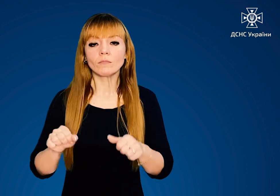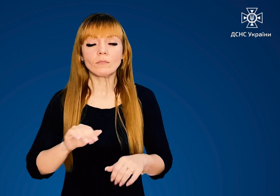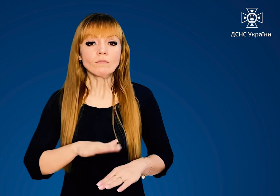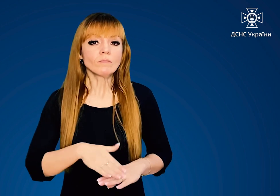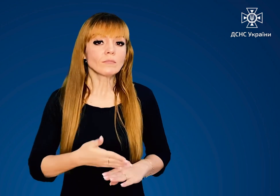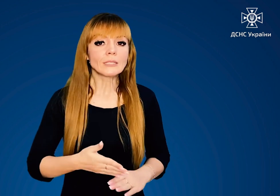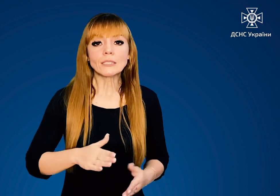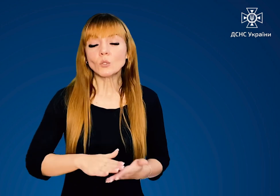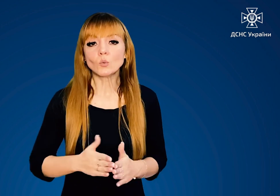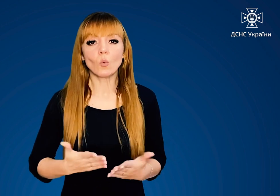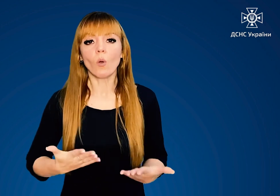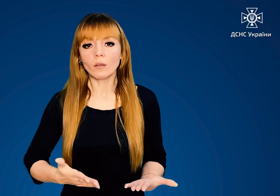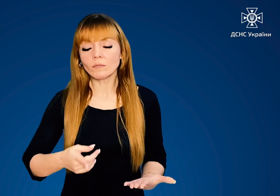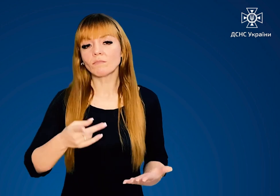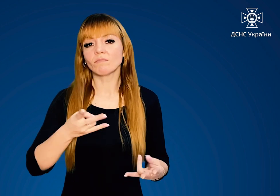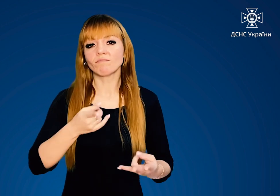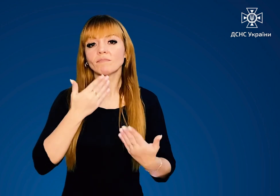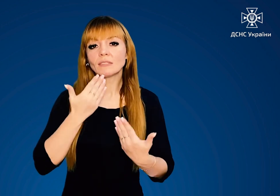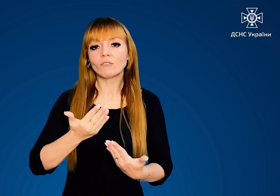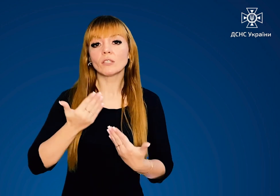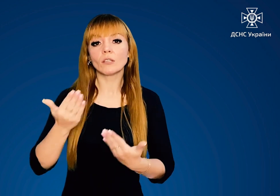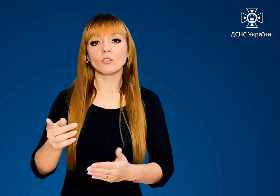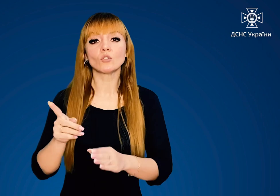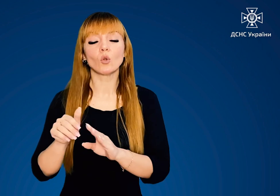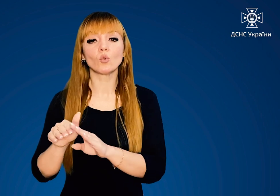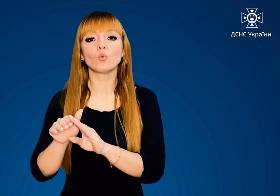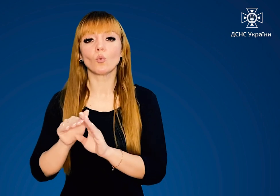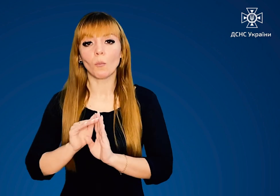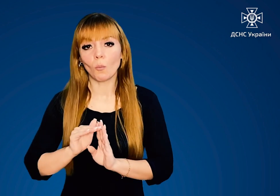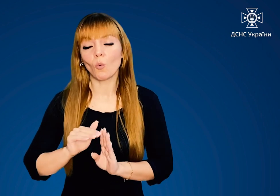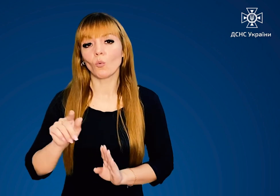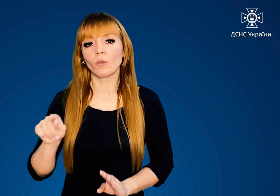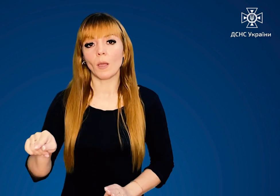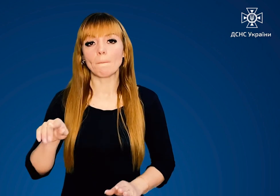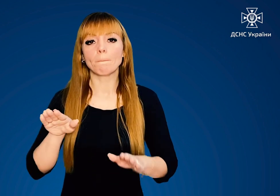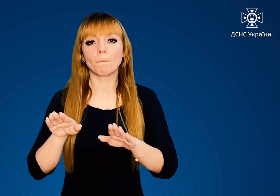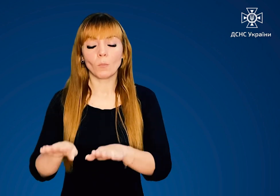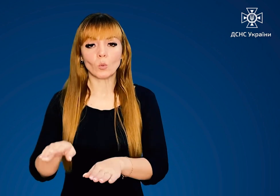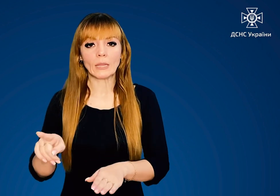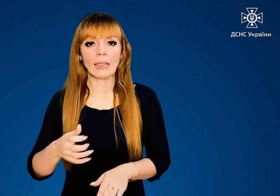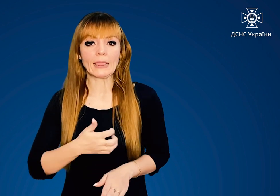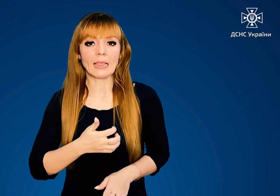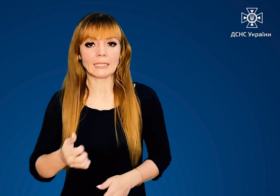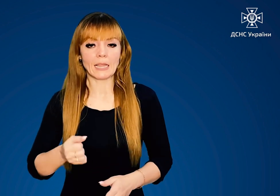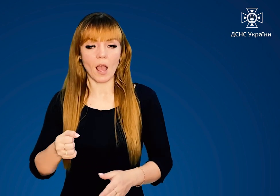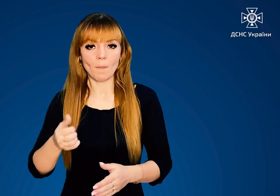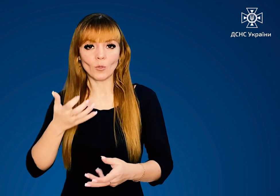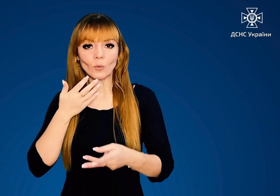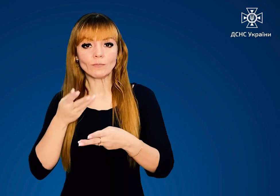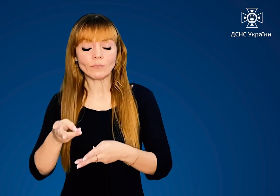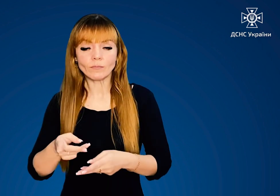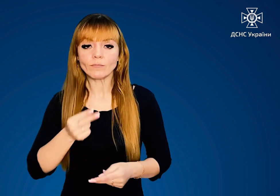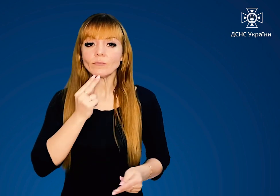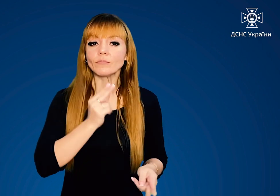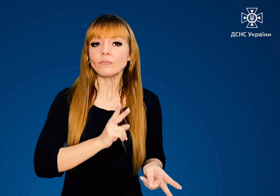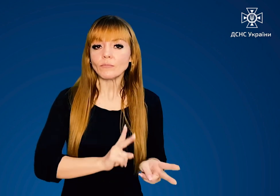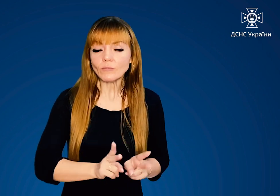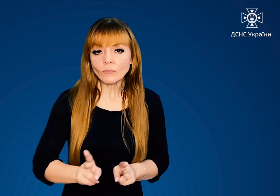нестерпних або скрутних ситуаціях звертайтеся за допомогою до пунктів незглавності Готуйте